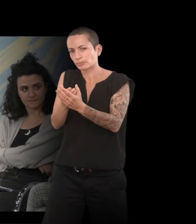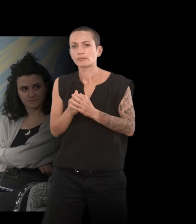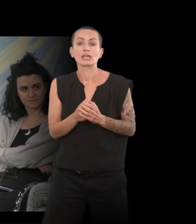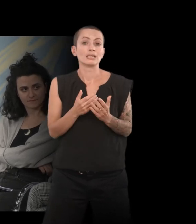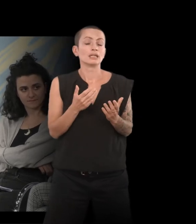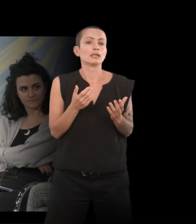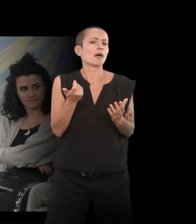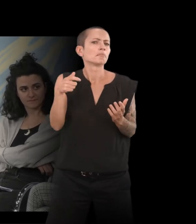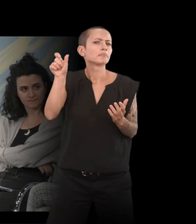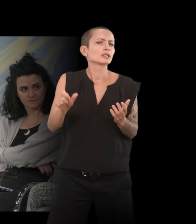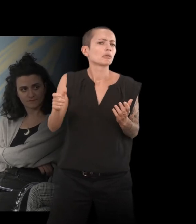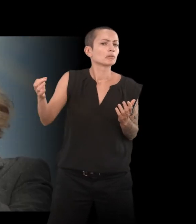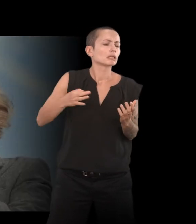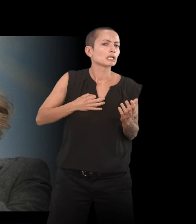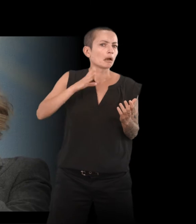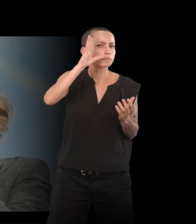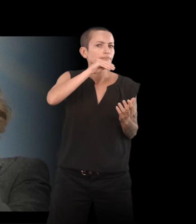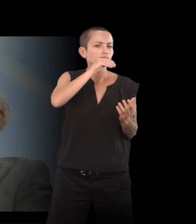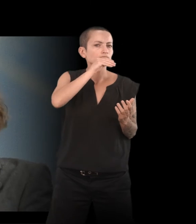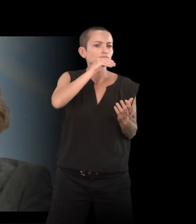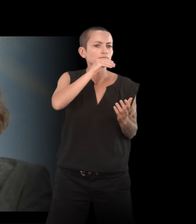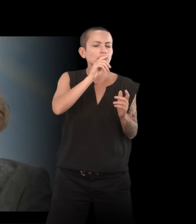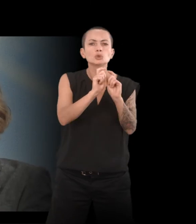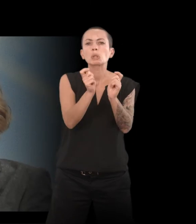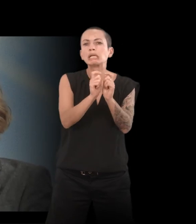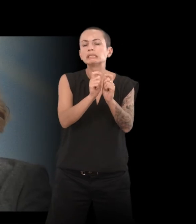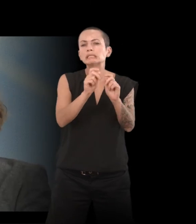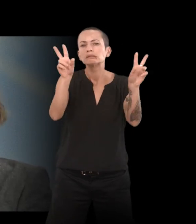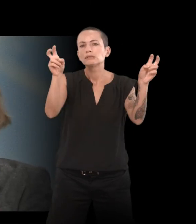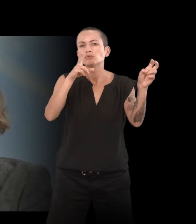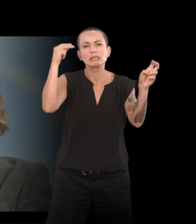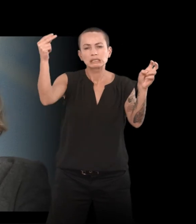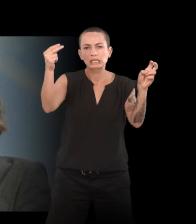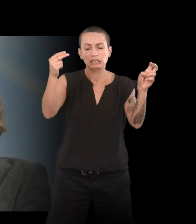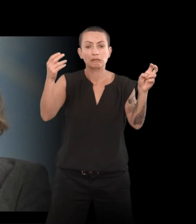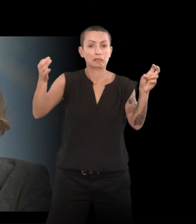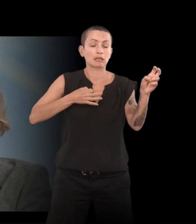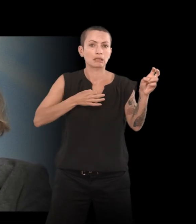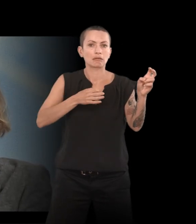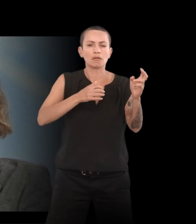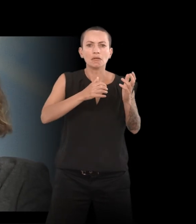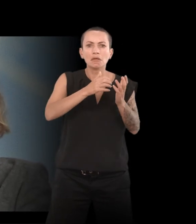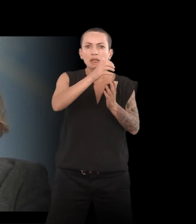Et quelqu'un avait dit, je crois que'est dans l'Humanité, une journaliste avait parlé, que j'avais fait un texte performatif au fur et mesure que je l'écrivais.